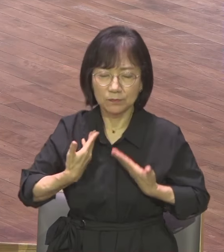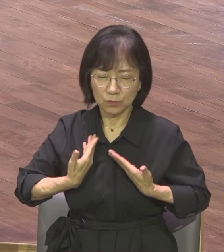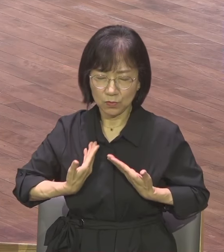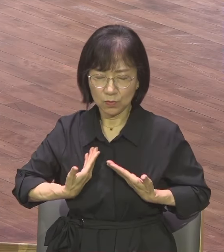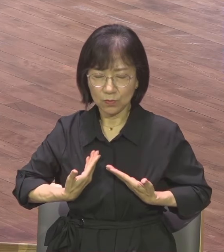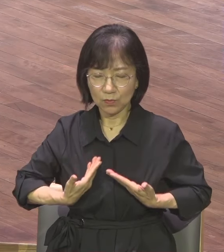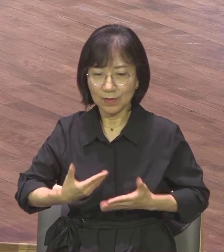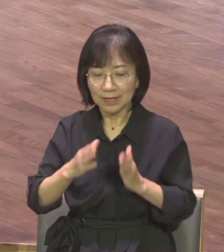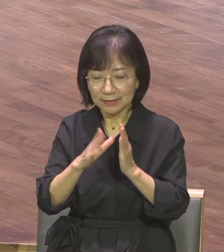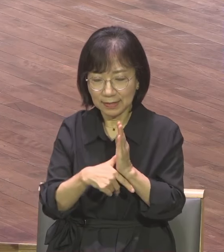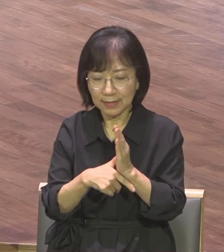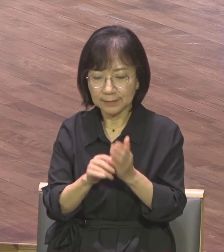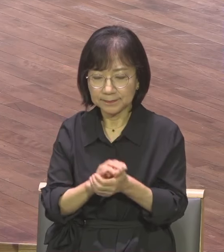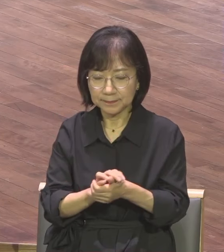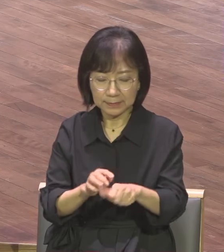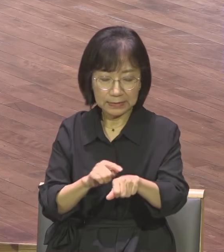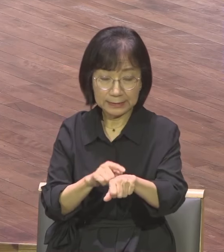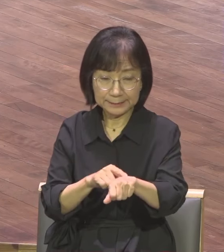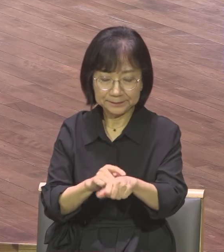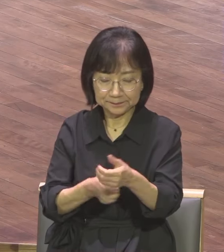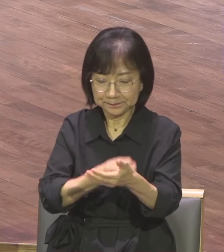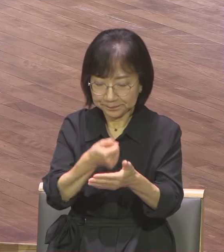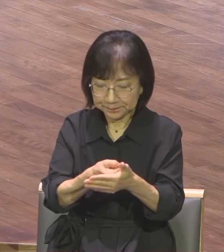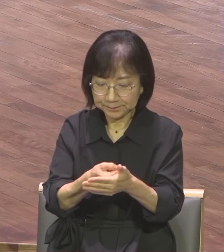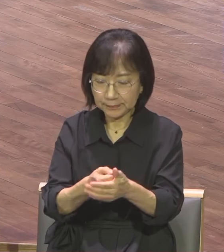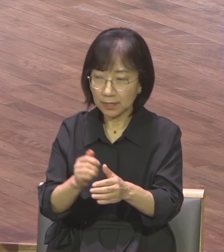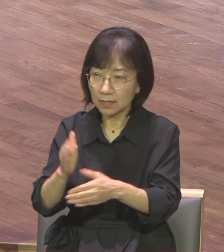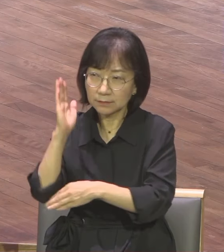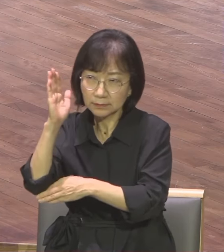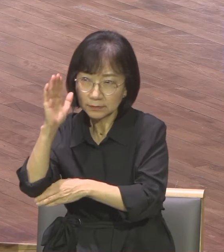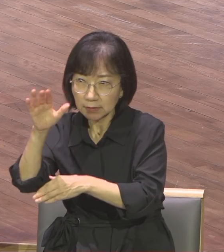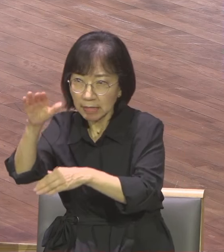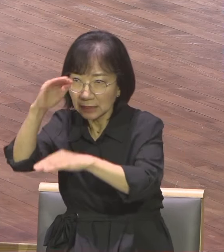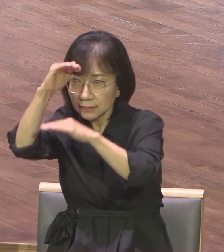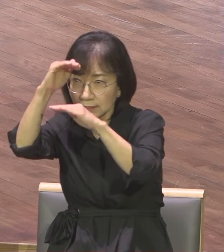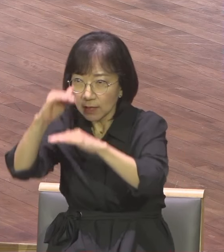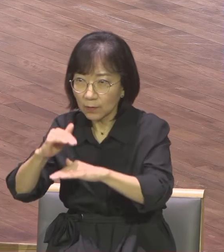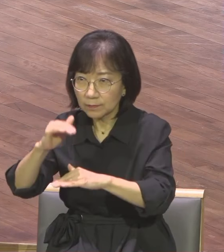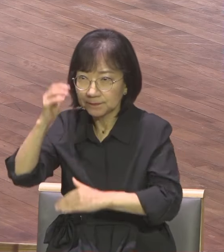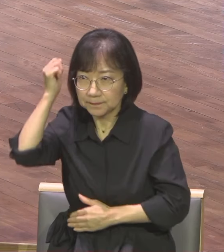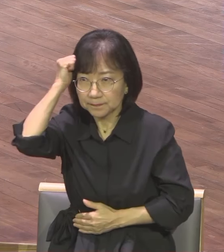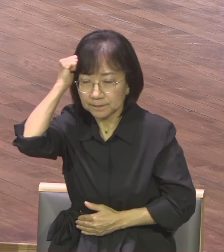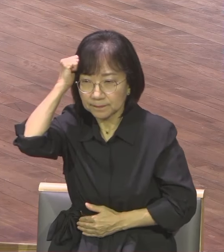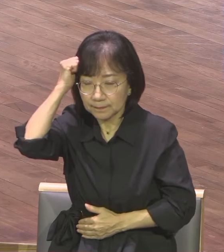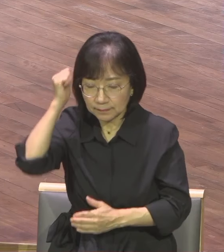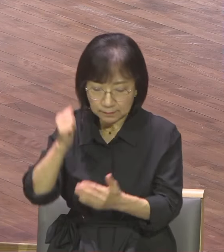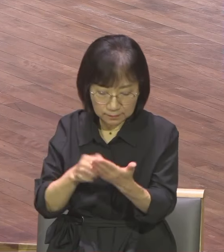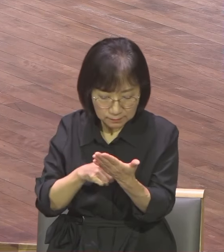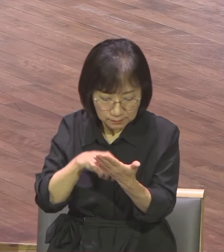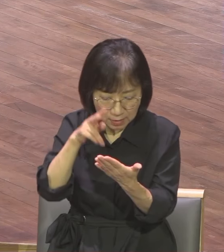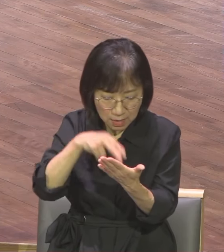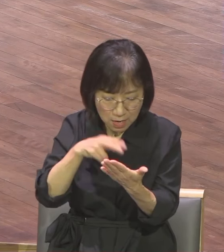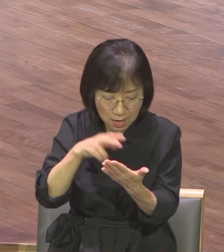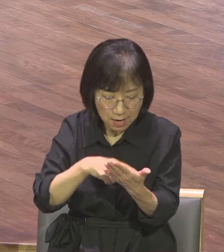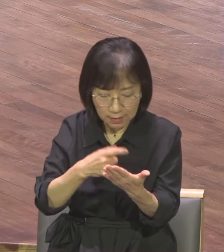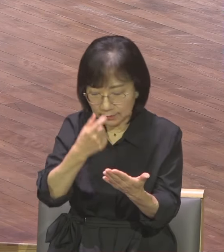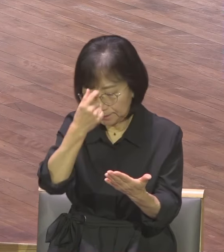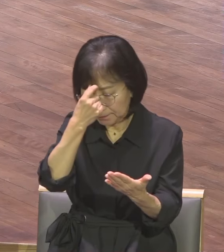시간을 정하고 강단의 선포대의 말씀을 듣고 또 녹취된 곳을 묵상하고 선포된